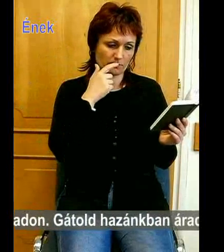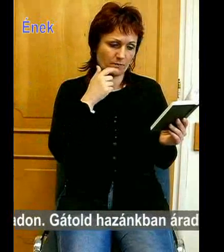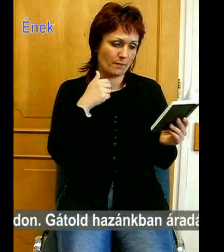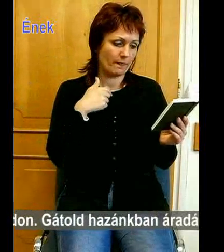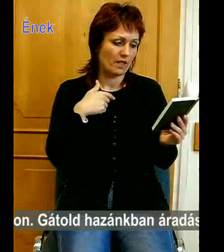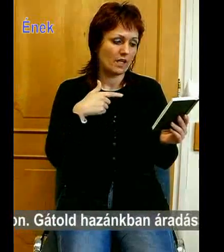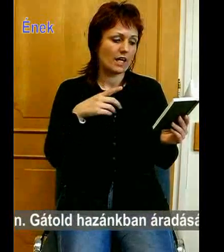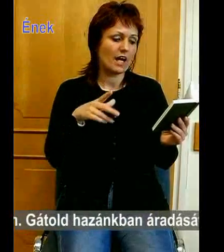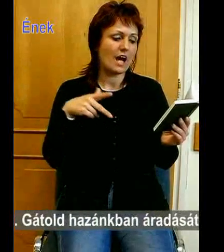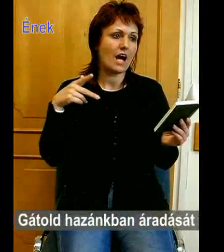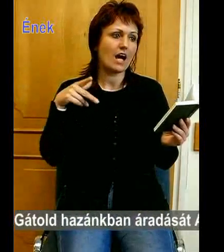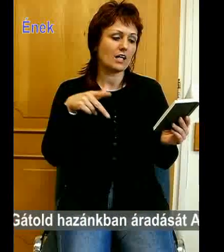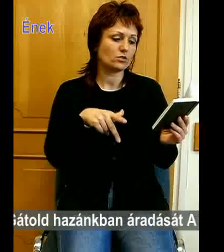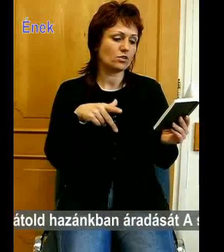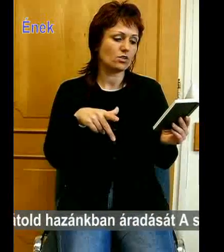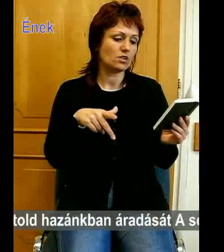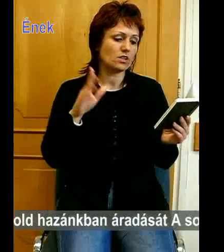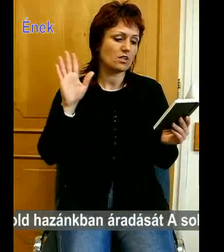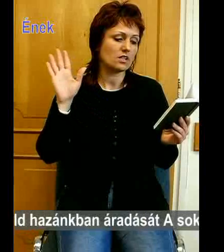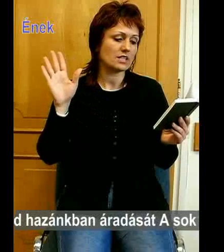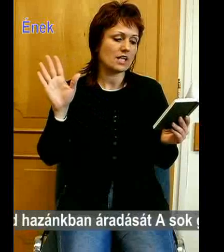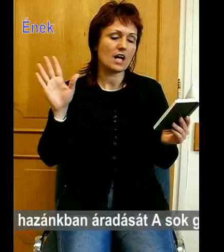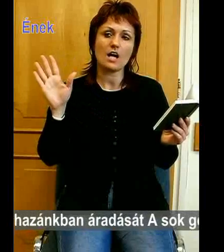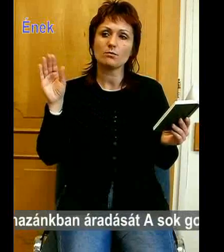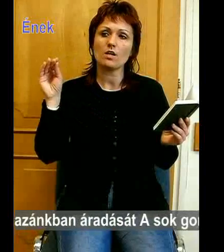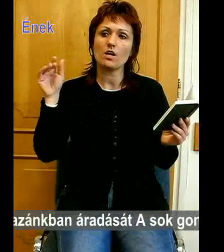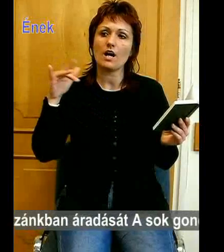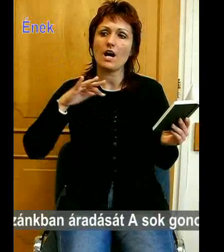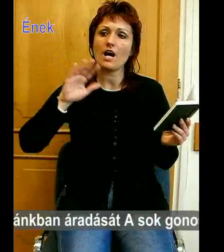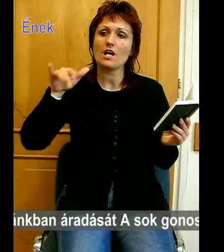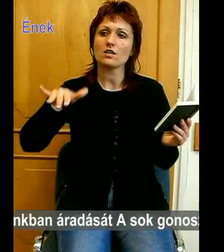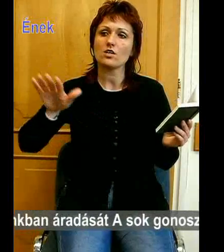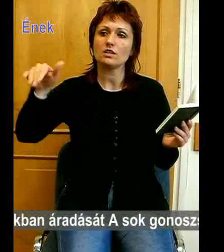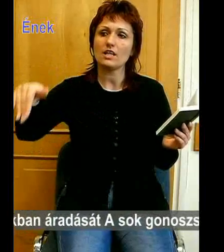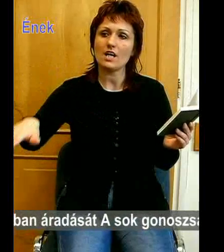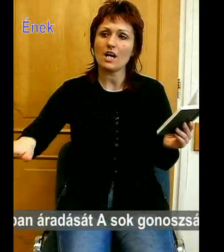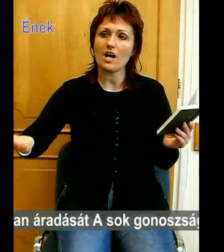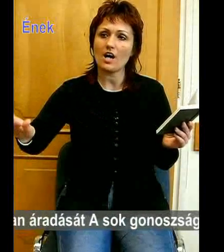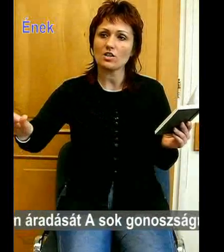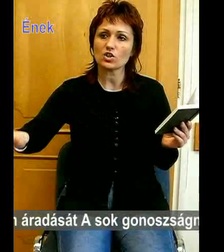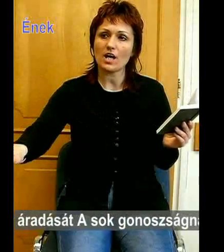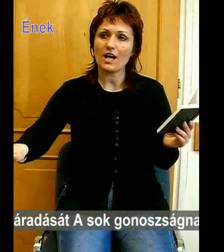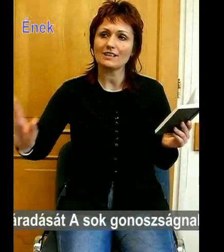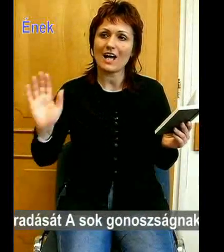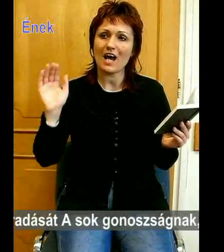Má morzonban van a rosszígat,